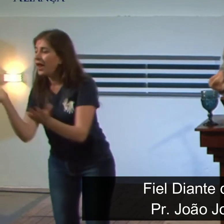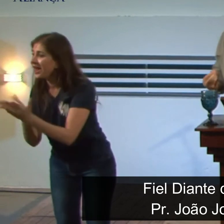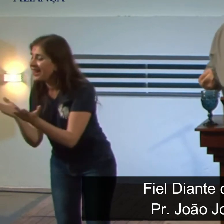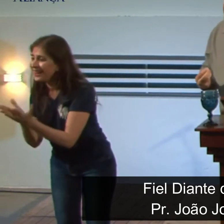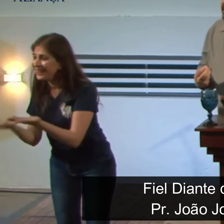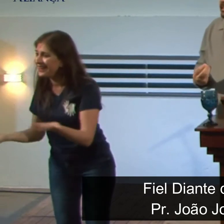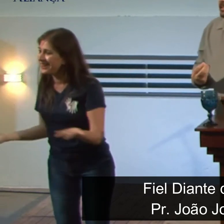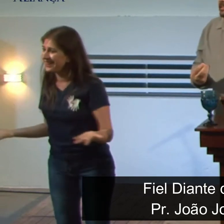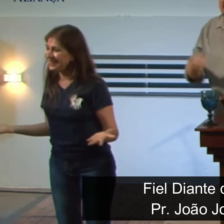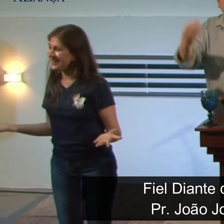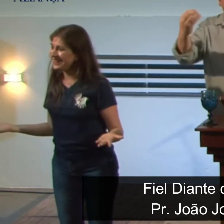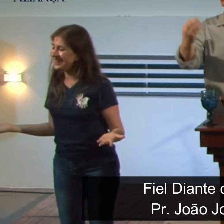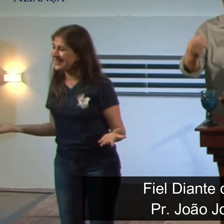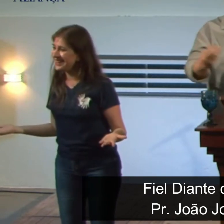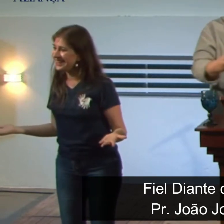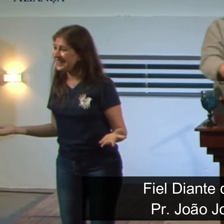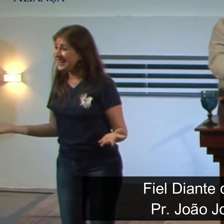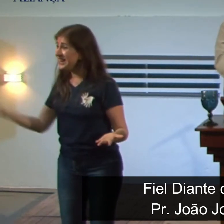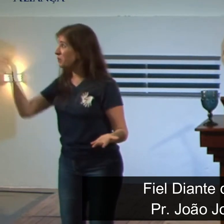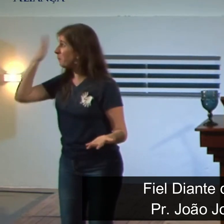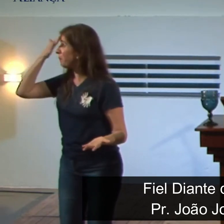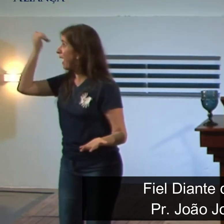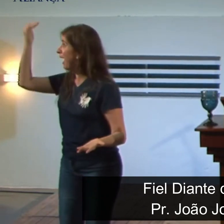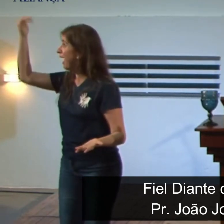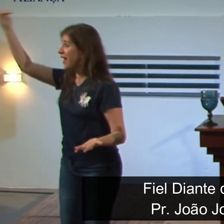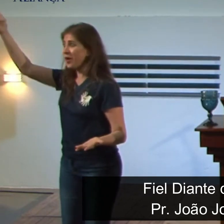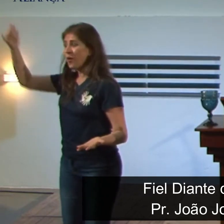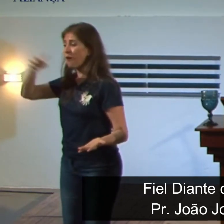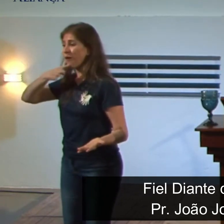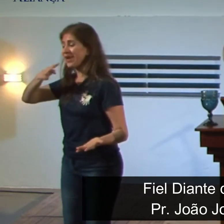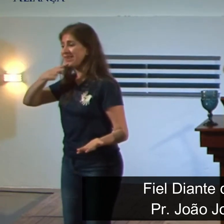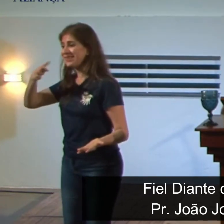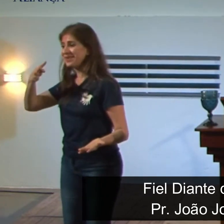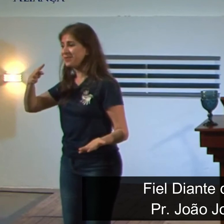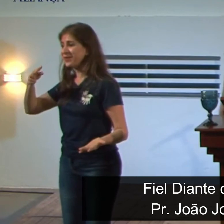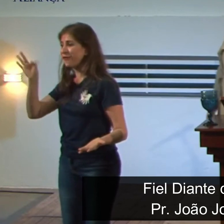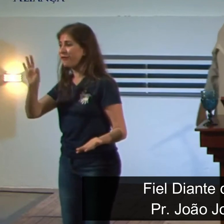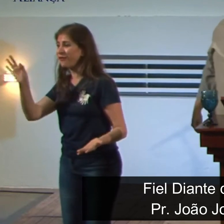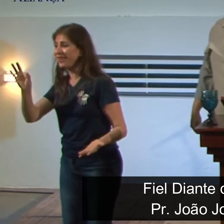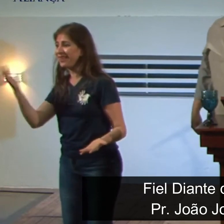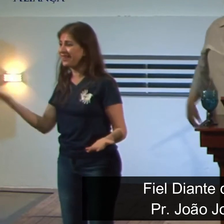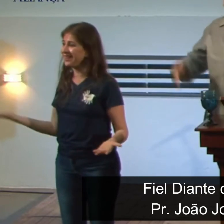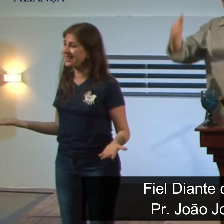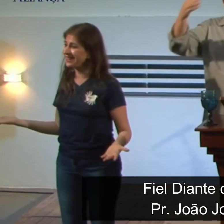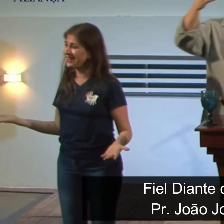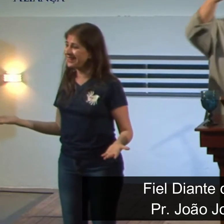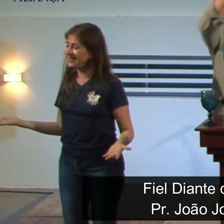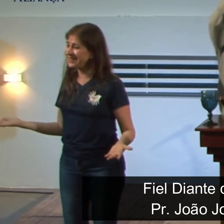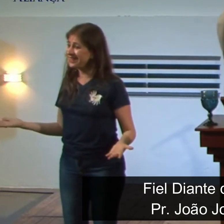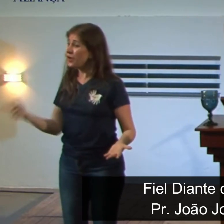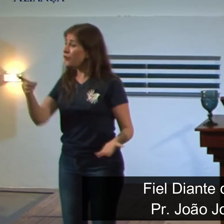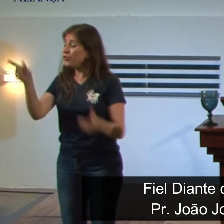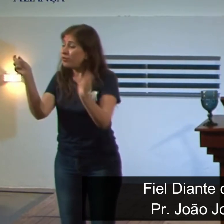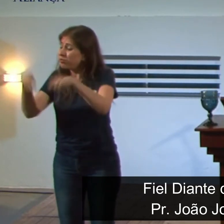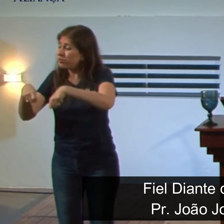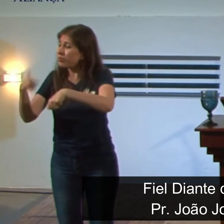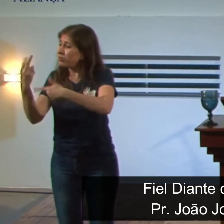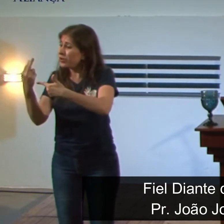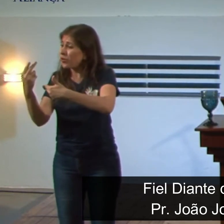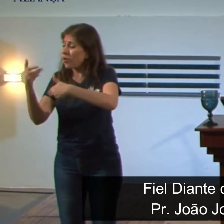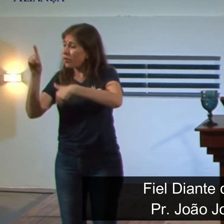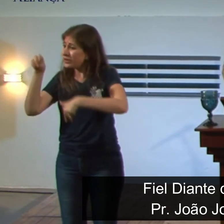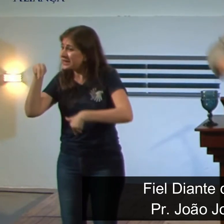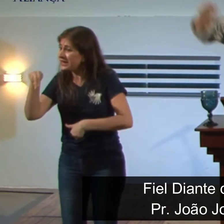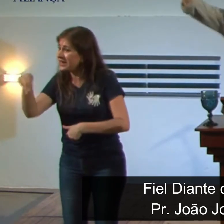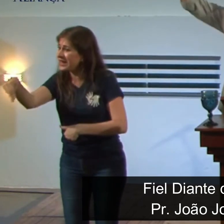conversa Deus pode capacitar e fazer de você um Daniel nessa geração e fazer de você um influenciador nessa